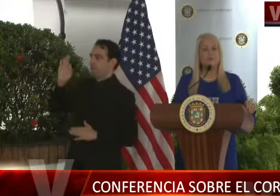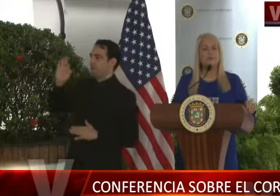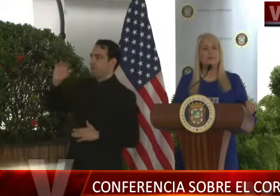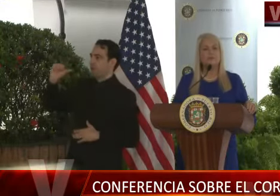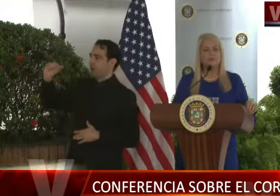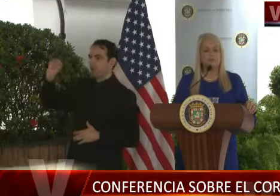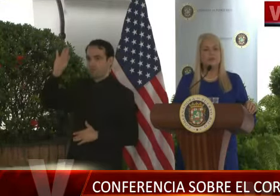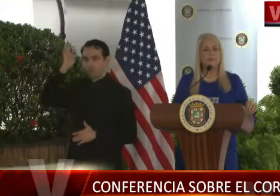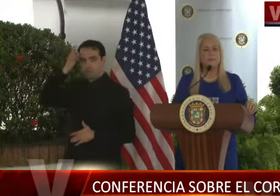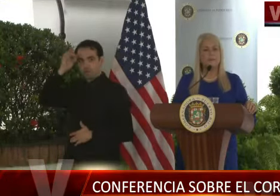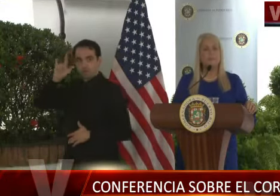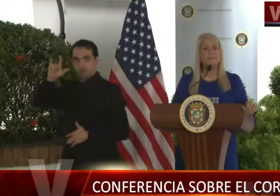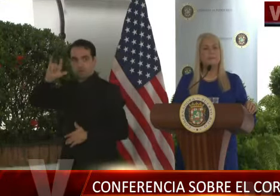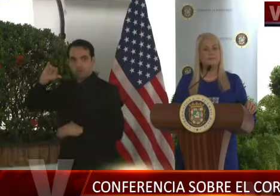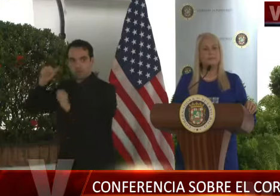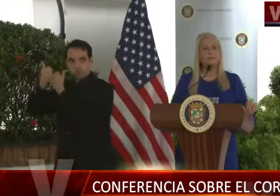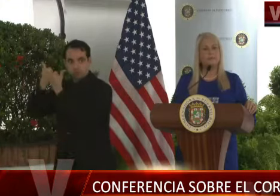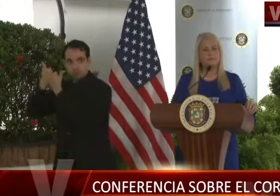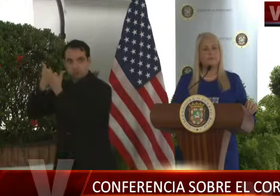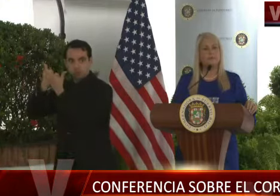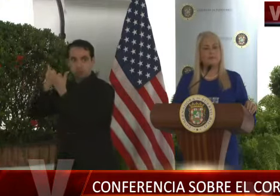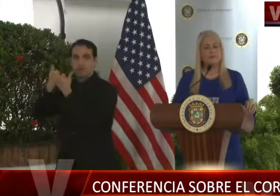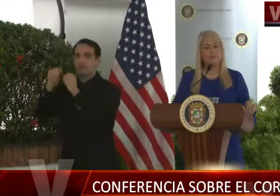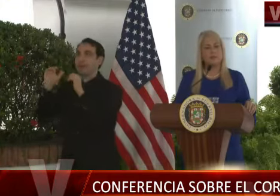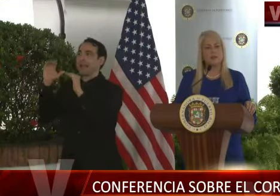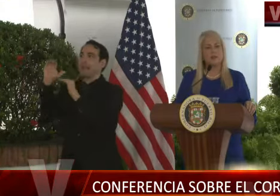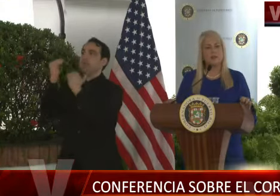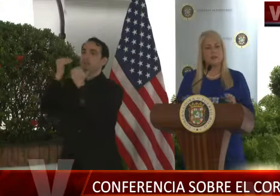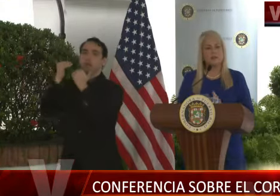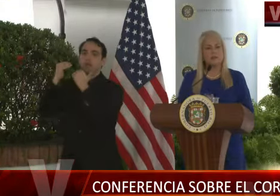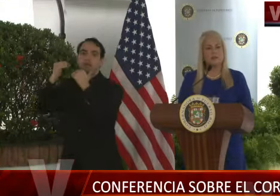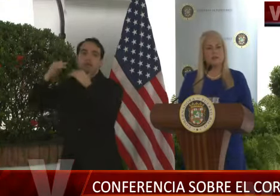limitar la actividad en el espacio aéreo?